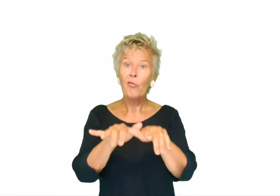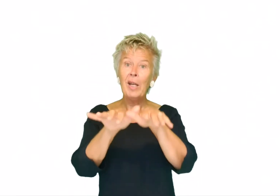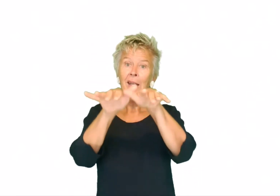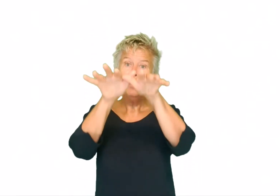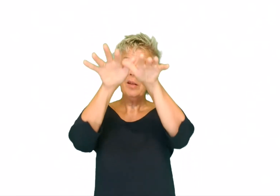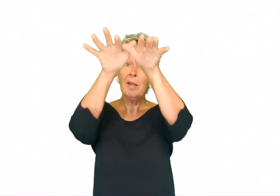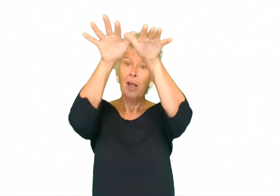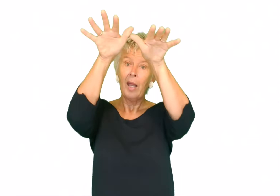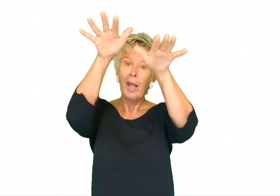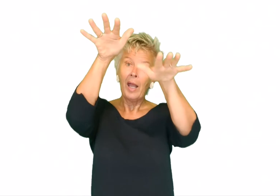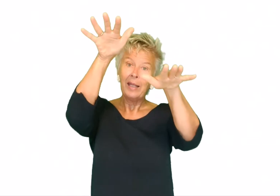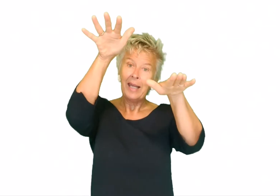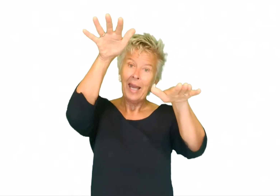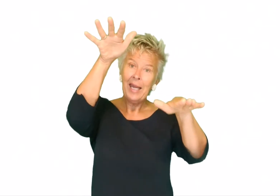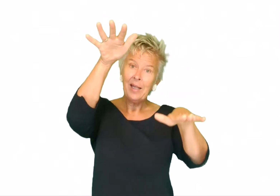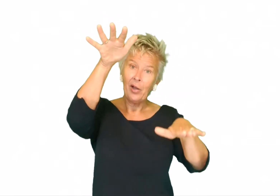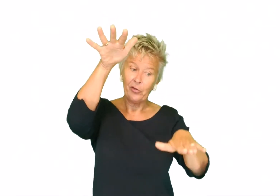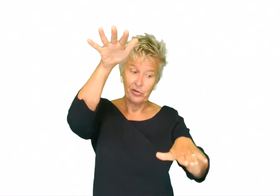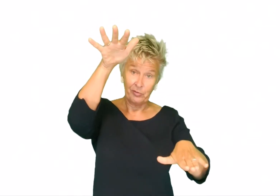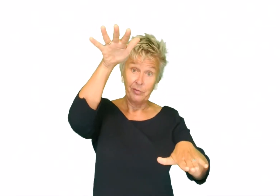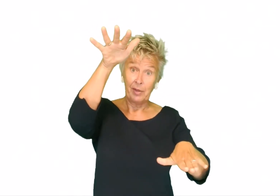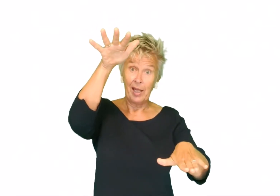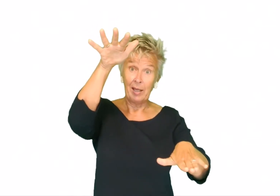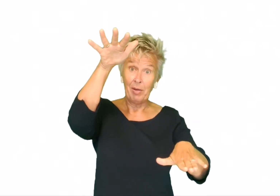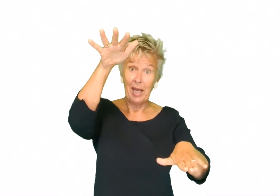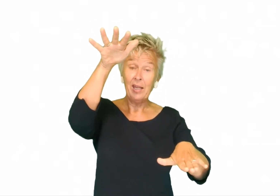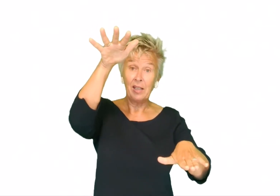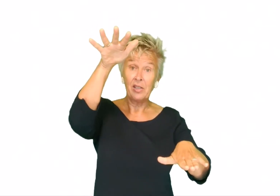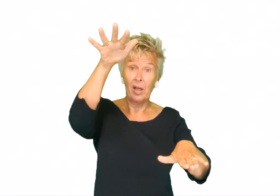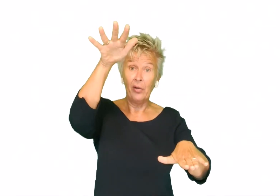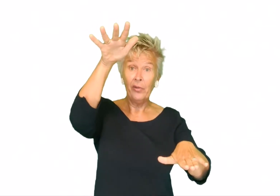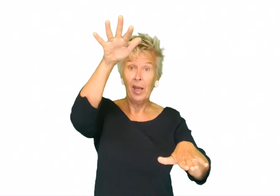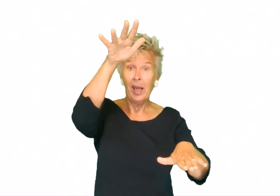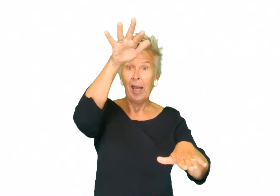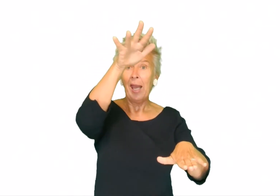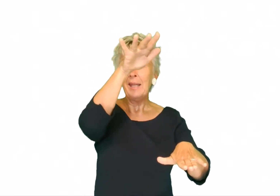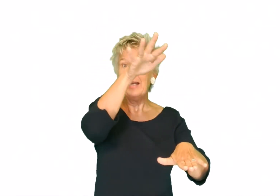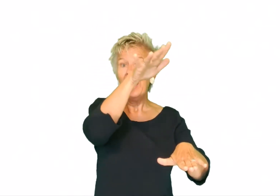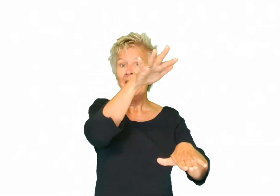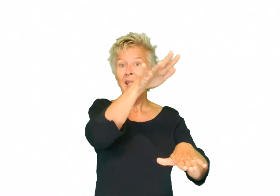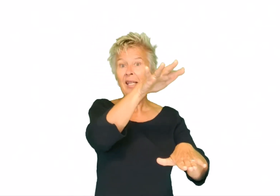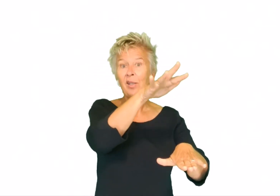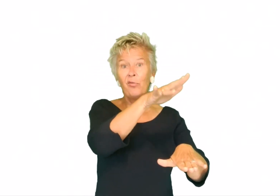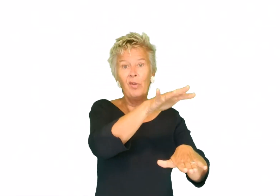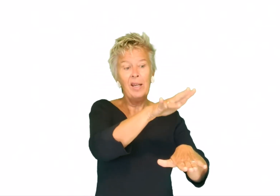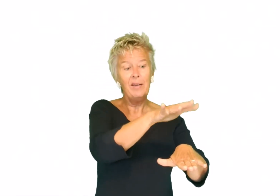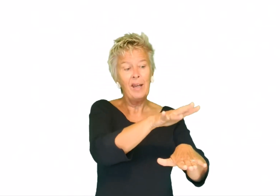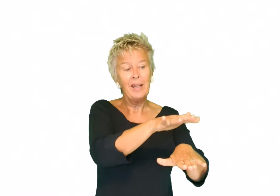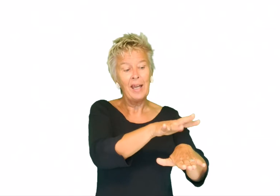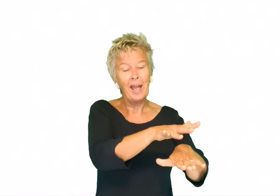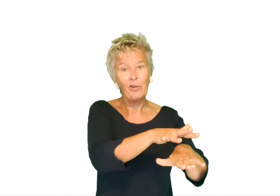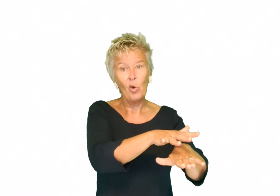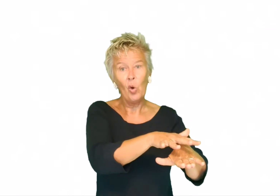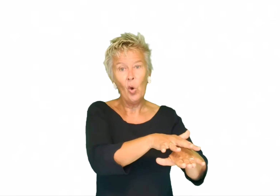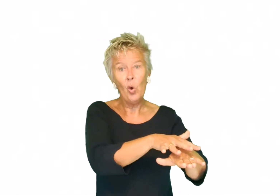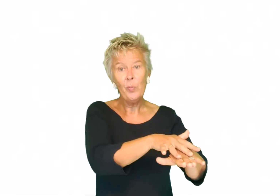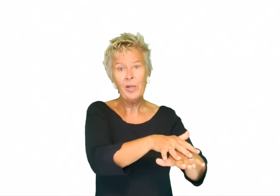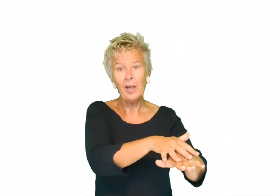vlinder, die ene hand gaat naar beneden, dat is de hand. En deze is de vlinder en die gaat op je